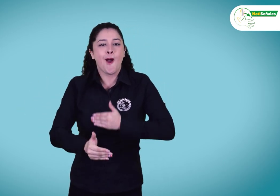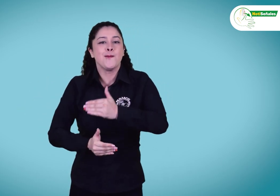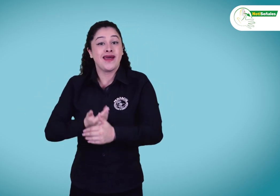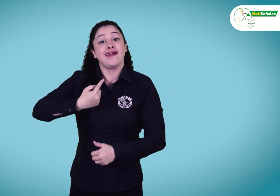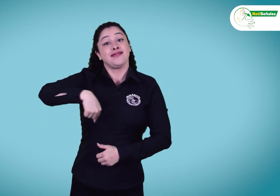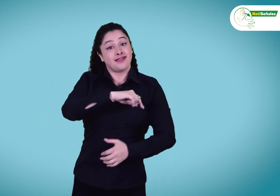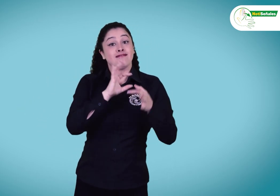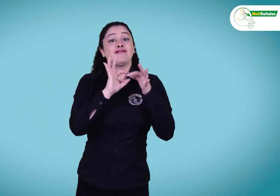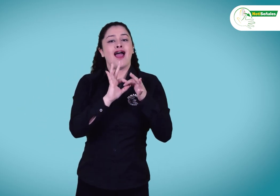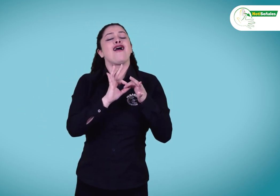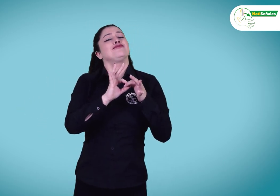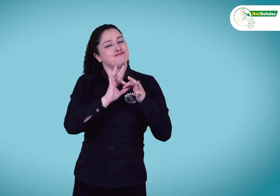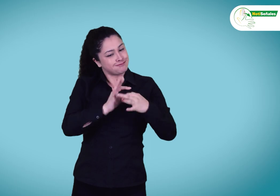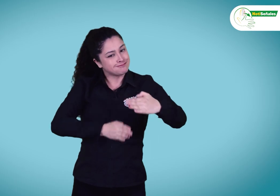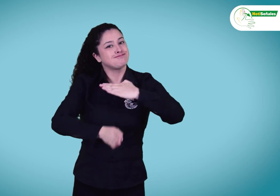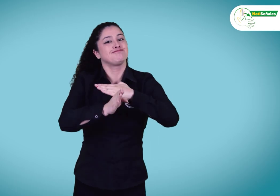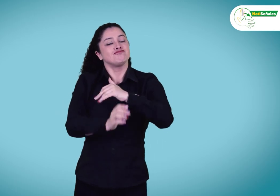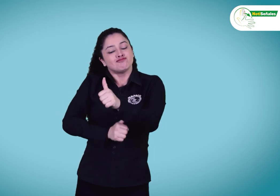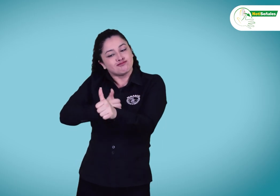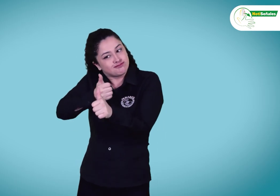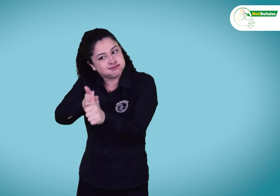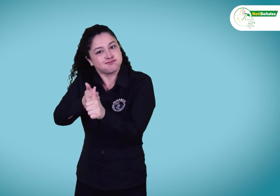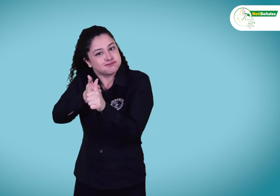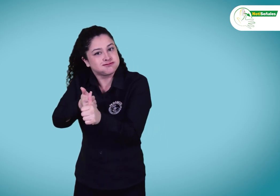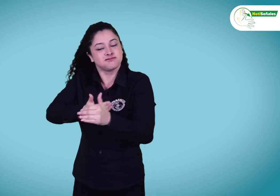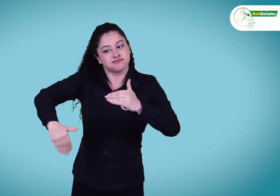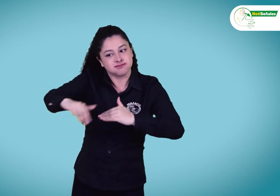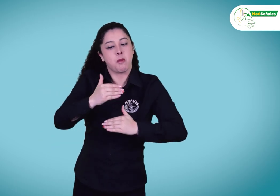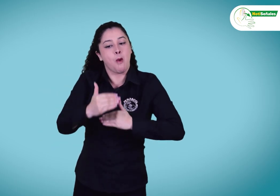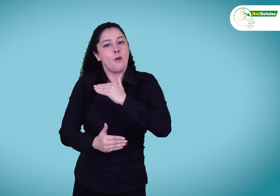Avianca sigue en este proceso y FENASCOL seguirá acompañándolo.